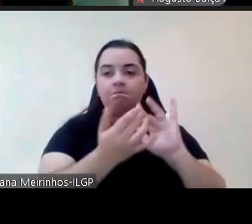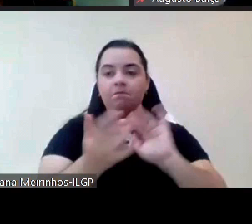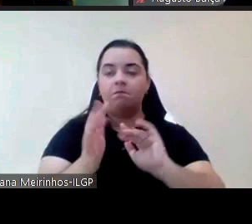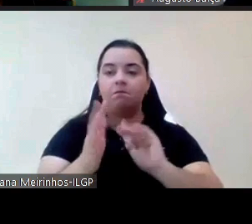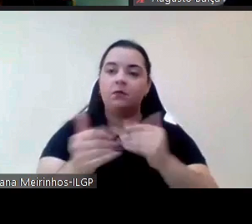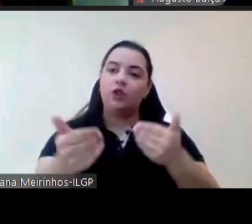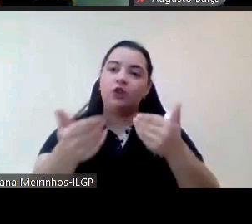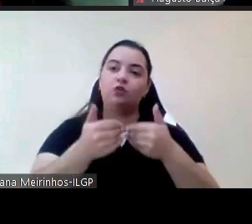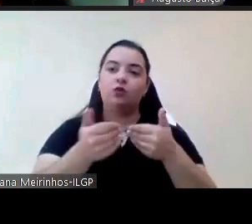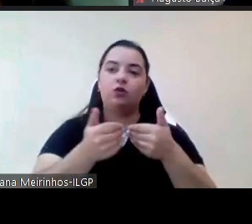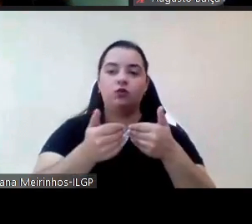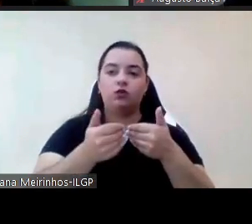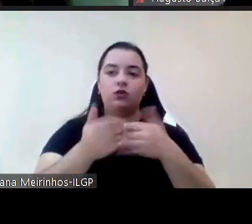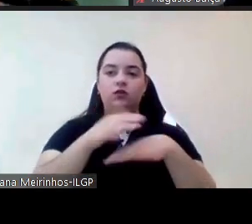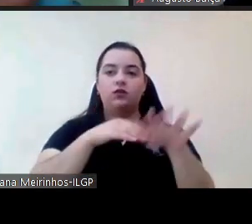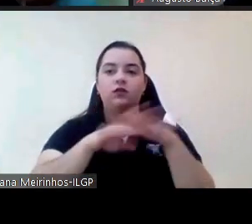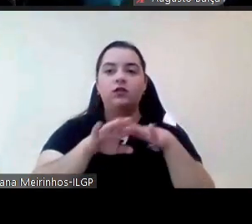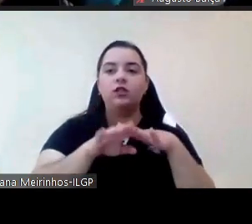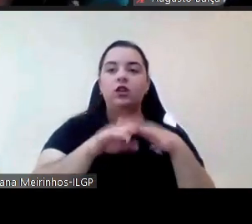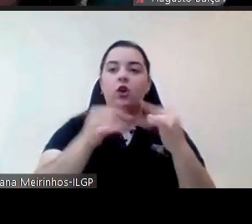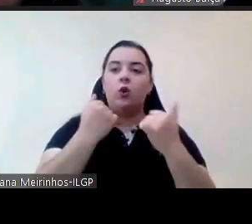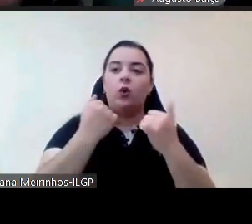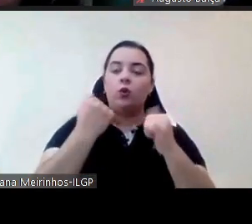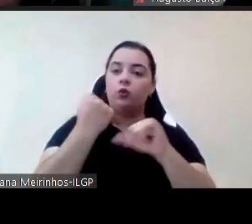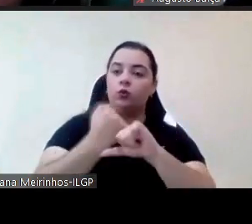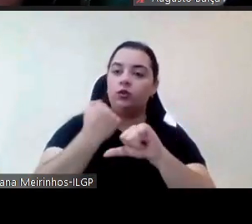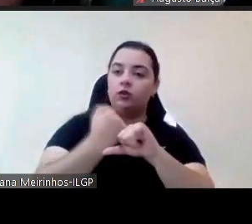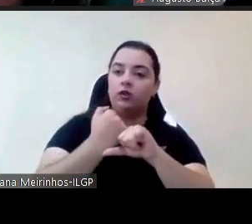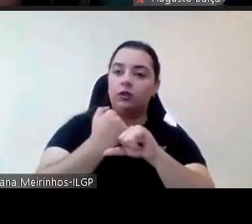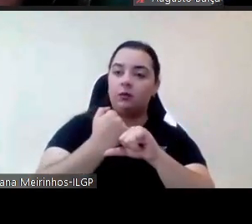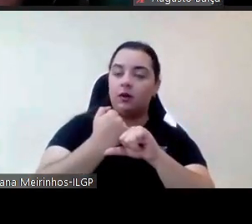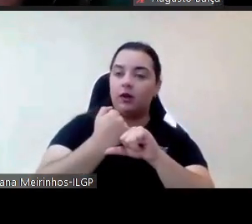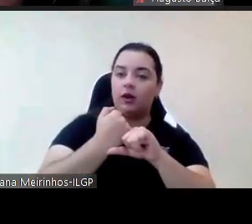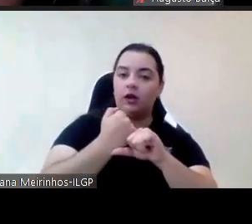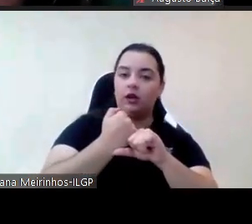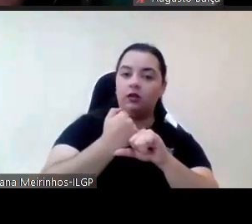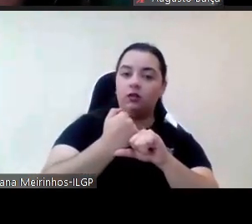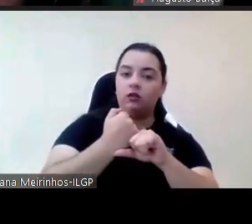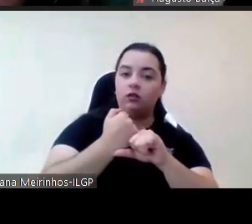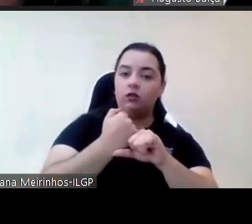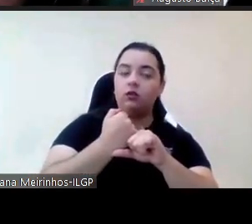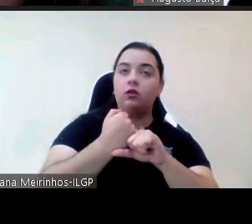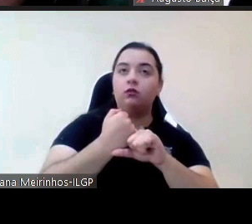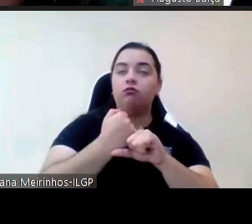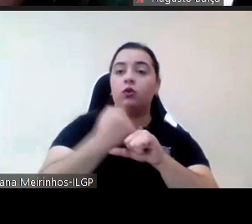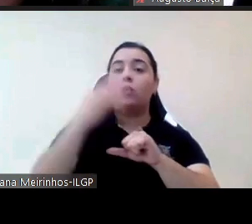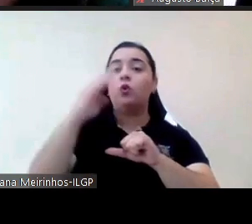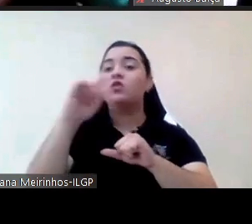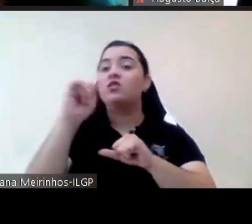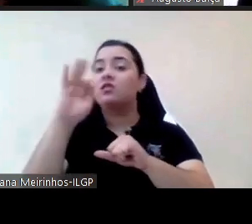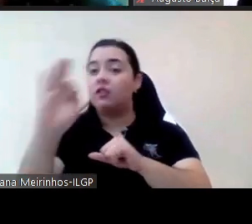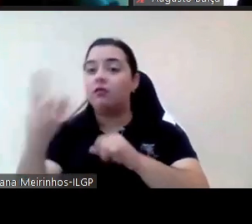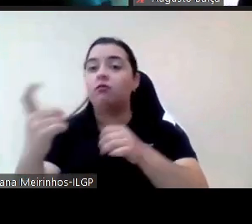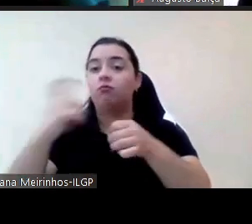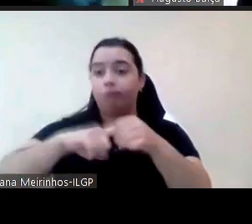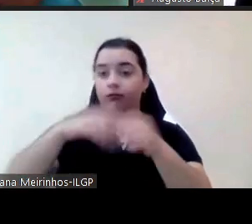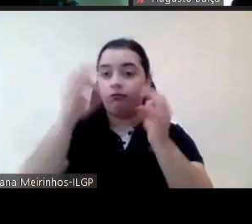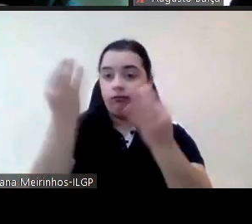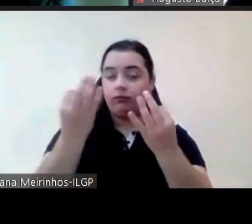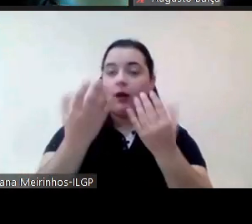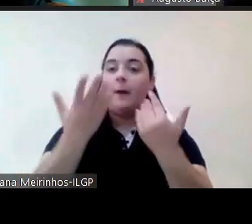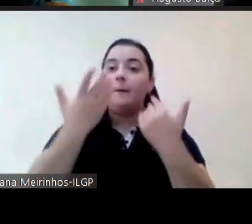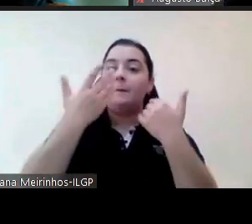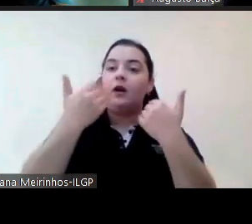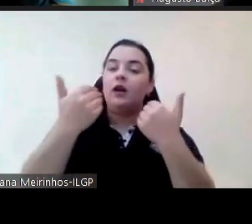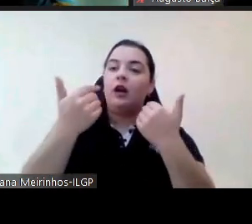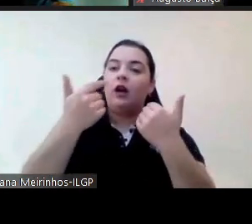junto com esses técnicos no sentido do CEF inclusive no sentido de desbloquear situações que podem ser dramáticas e